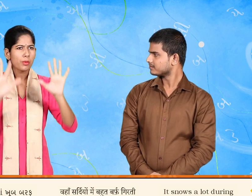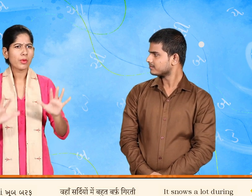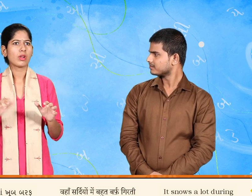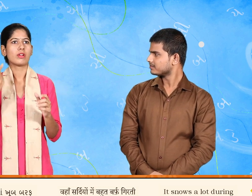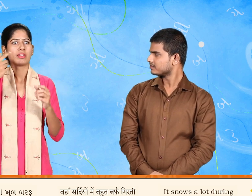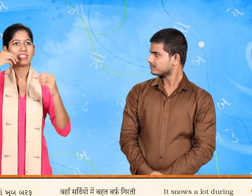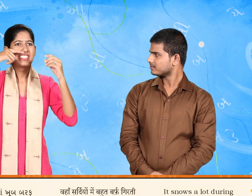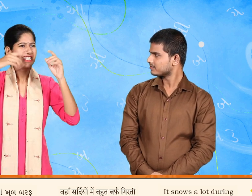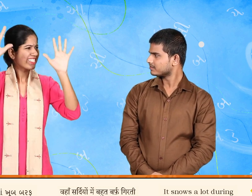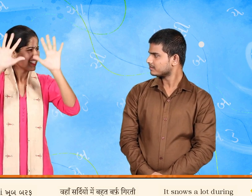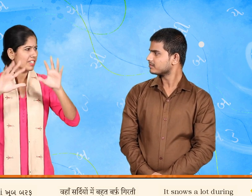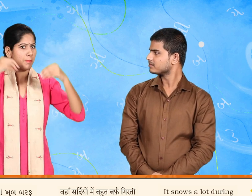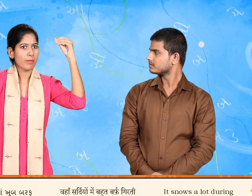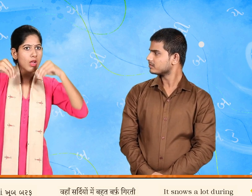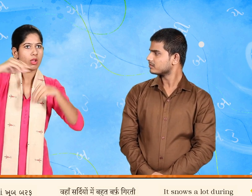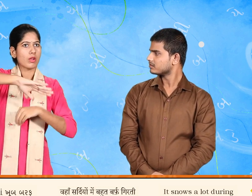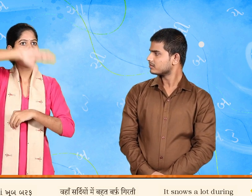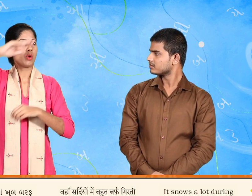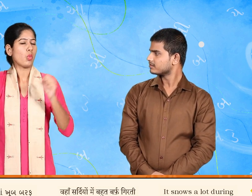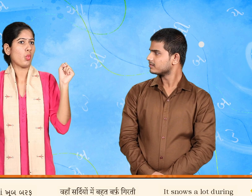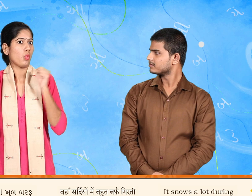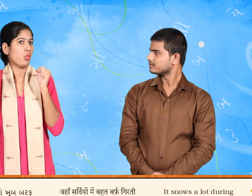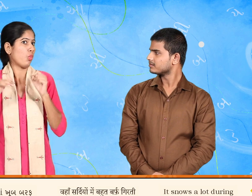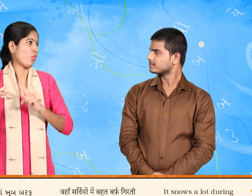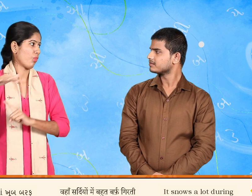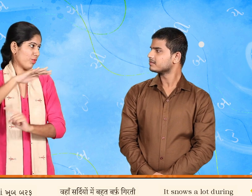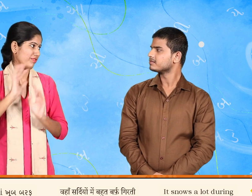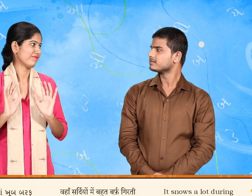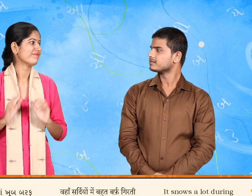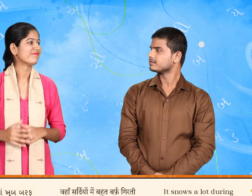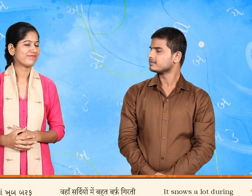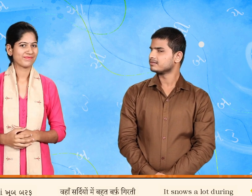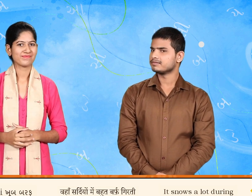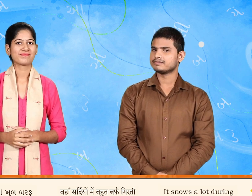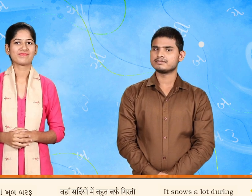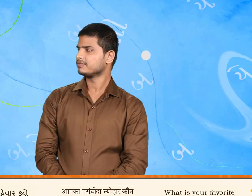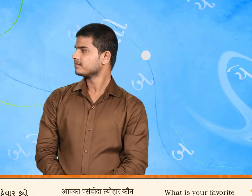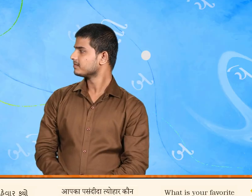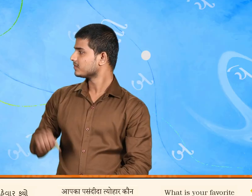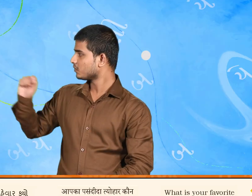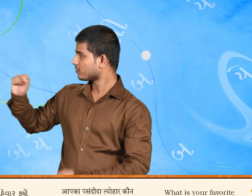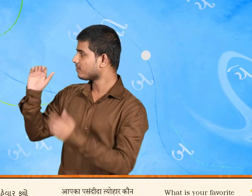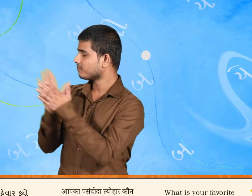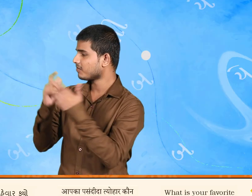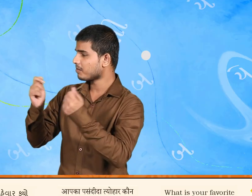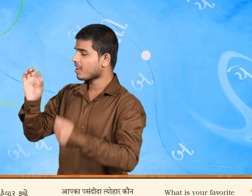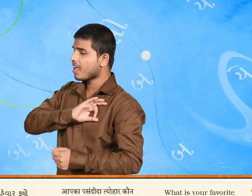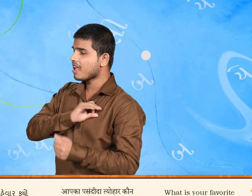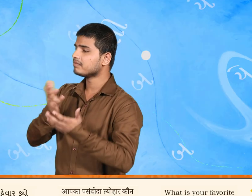તમારો પ્રિયતેહાર કયો